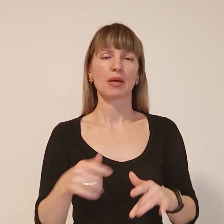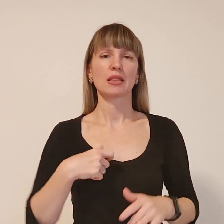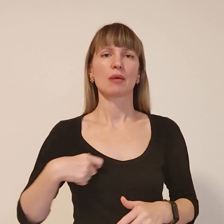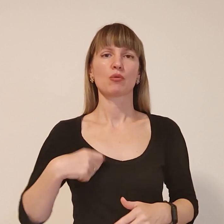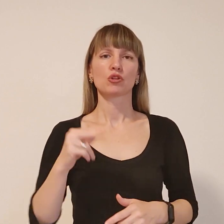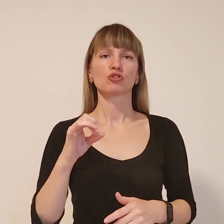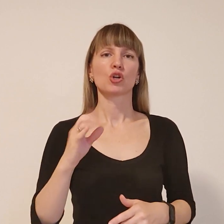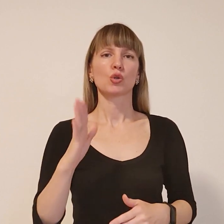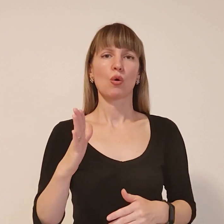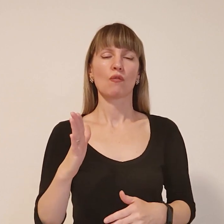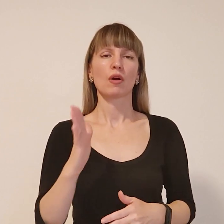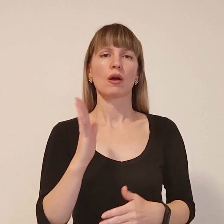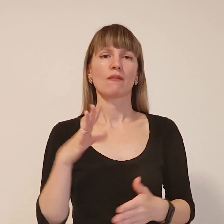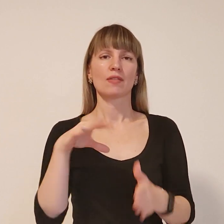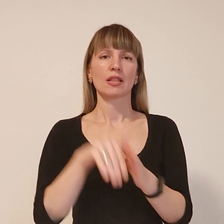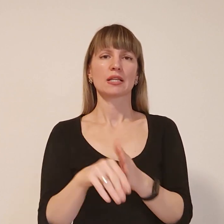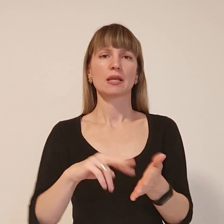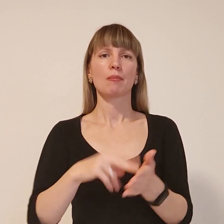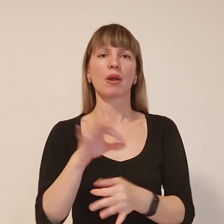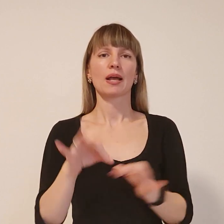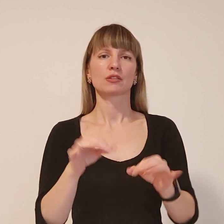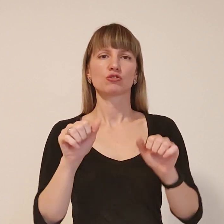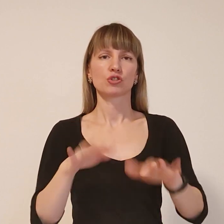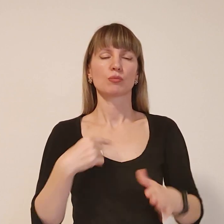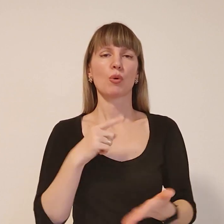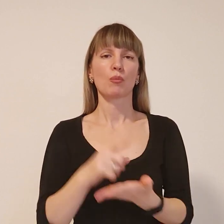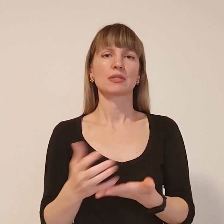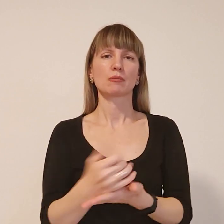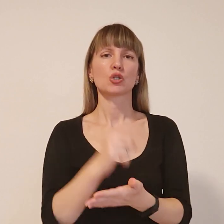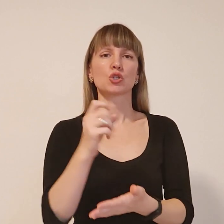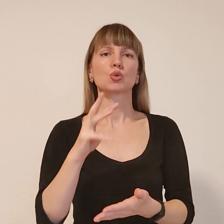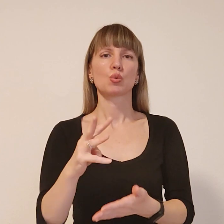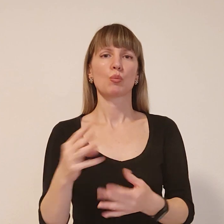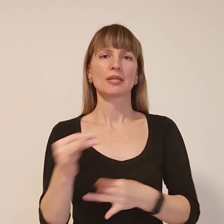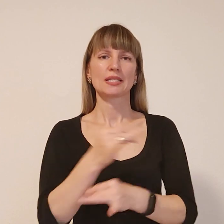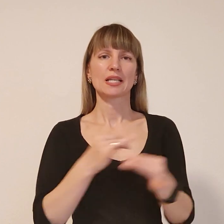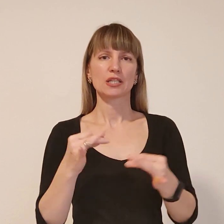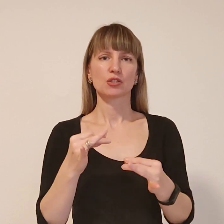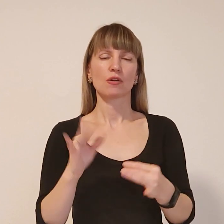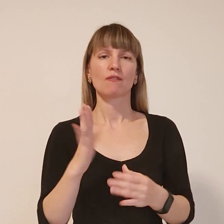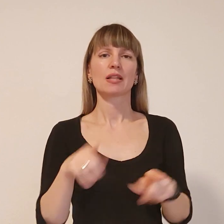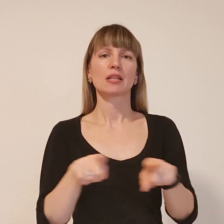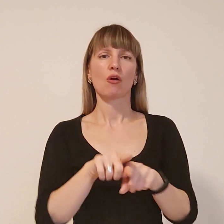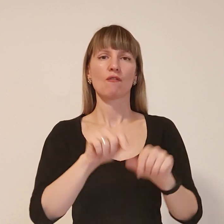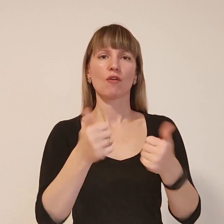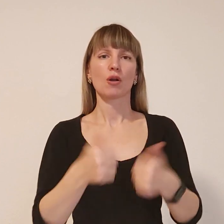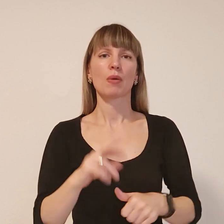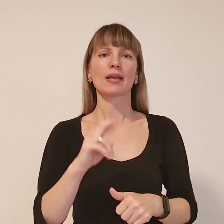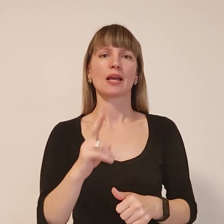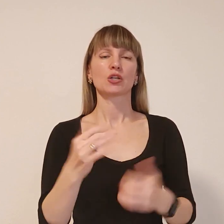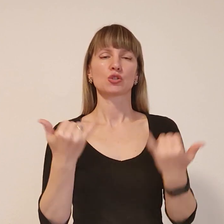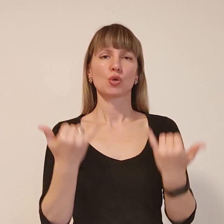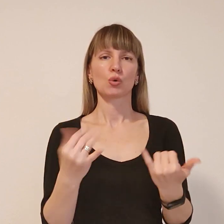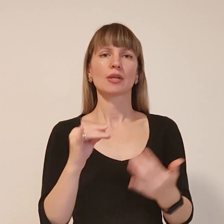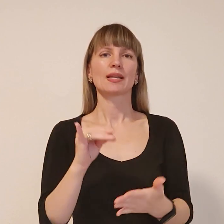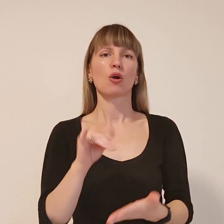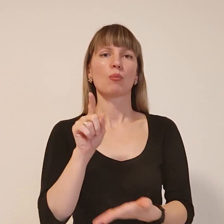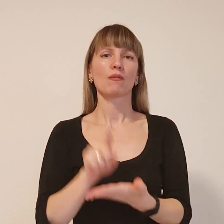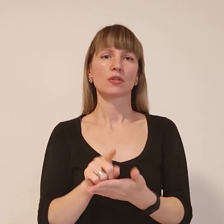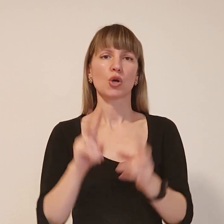Чернов внесе проєкт рішення, і ми обов'язково зберемо зум-сесію в такому ж форматі, як сьогодні, і обов'язково розглянемо